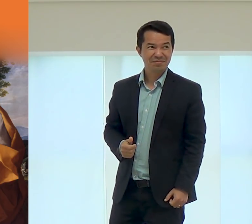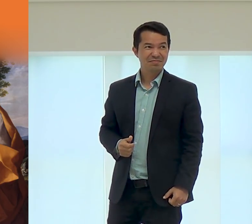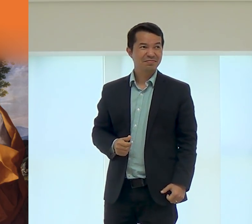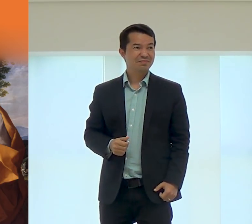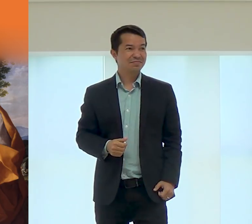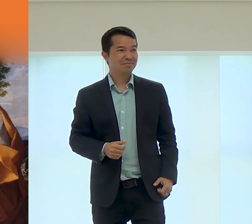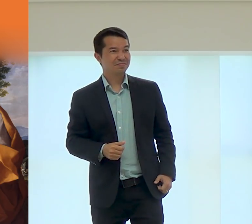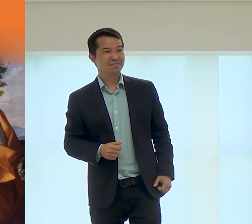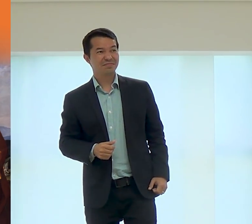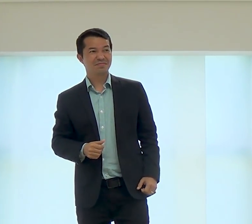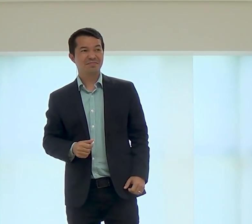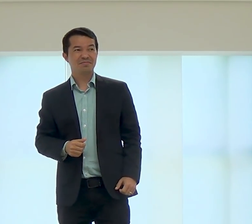palma da mão.